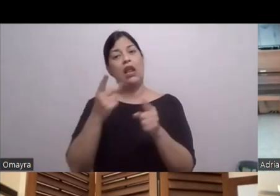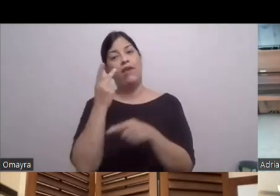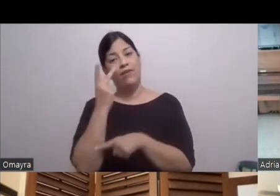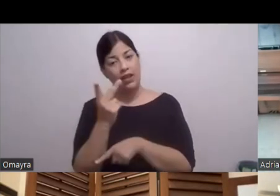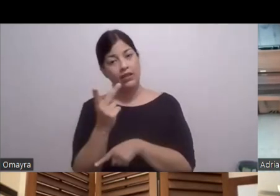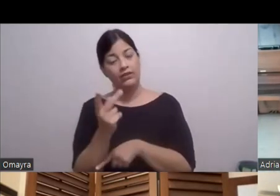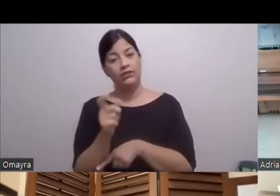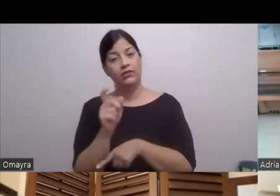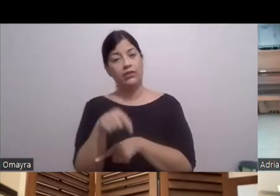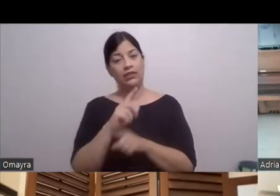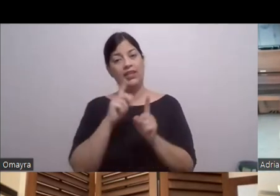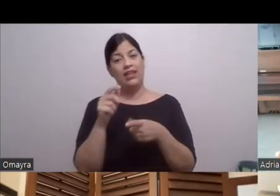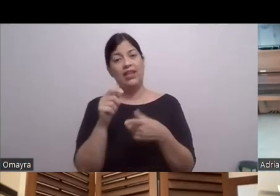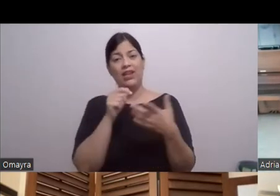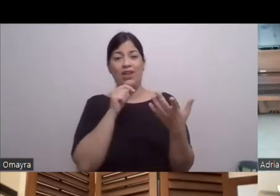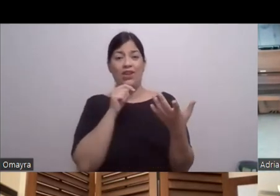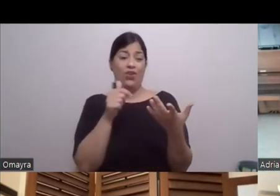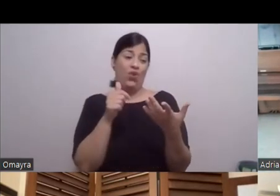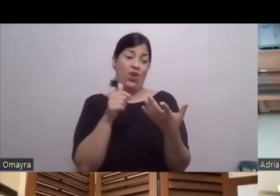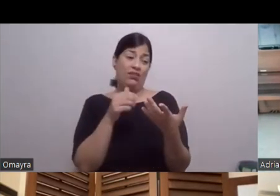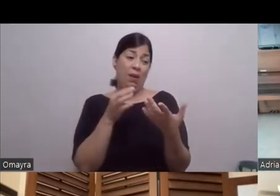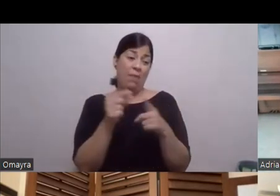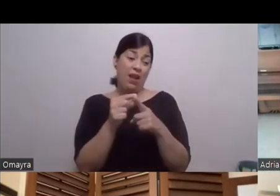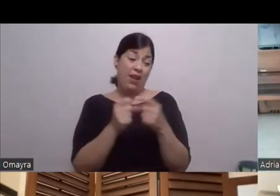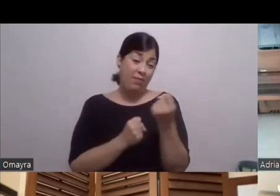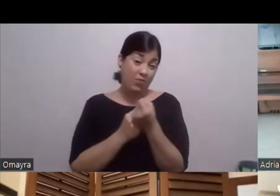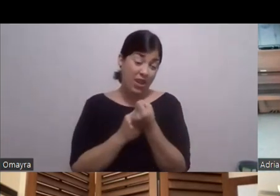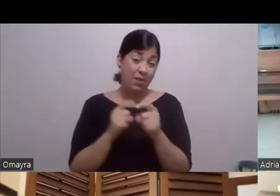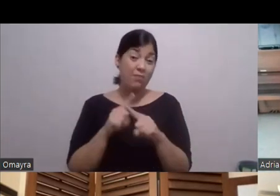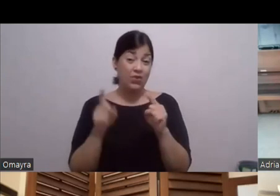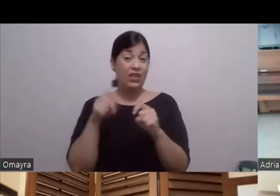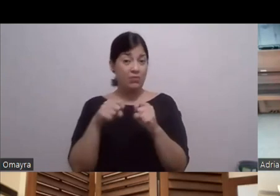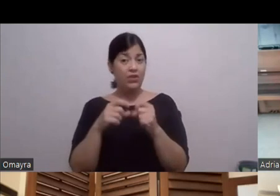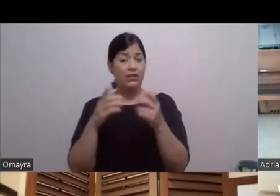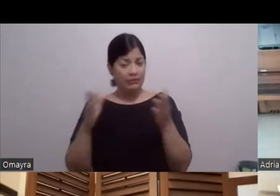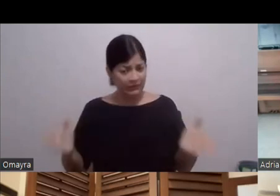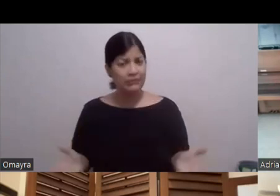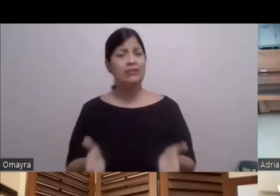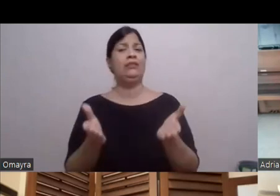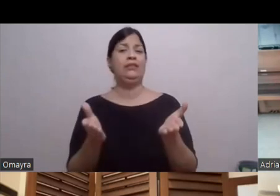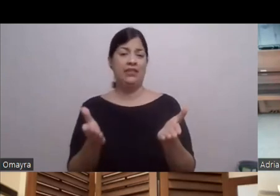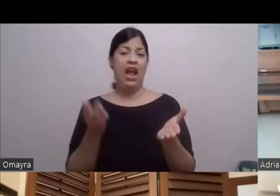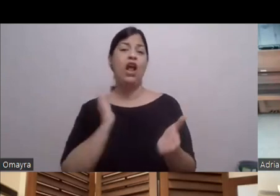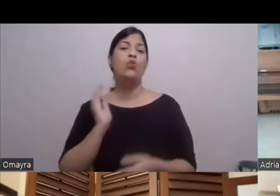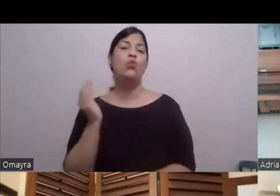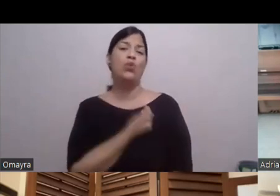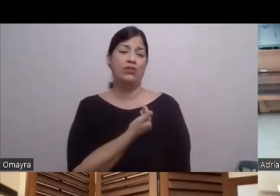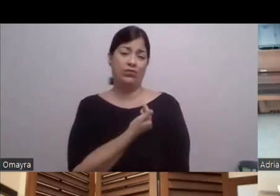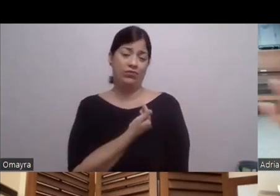No quisiera usar La palabra apoyar ¿Verdad? Pero hay que ir A darle ese espaldarazo A los nuestros Ya después Usted la ve Y